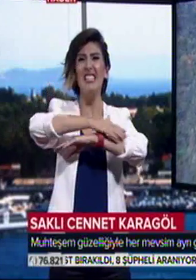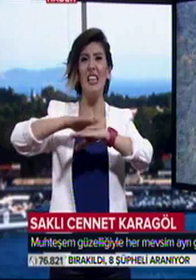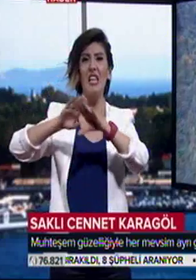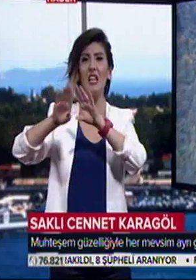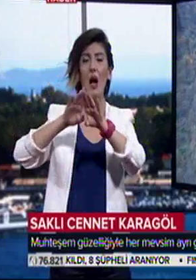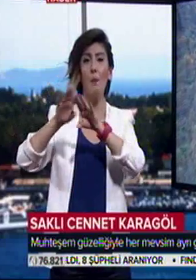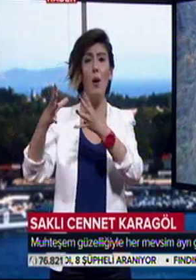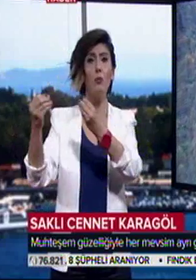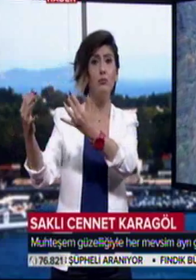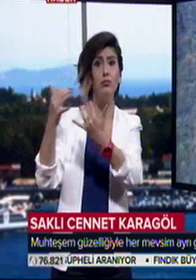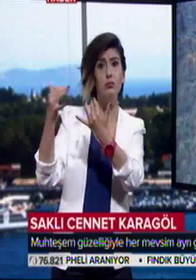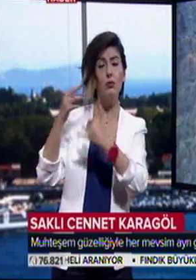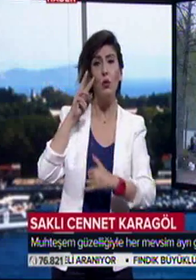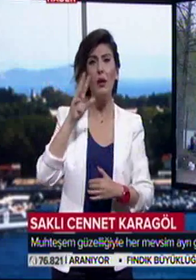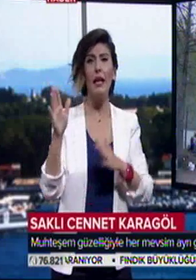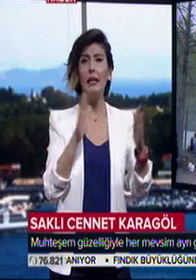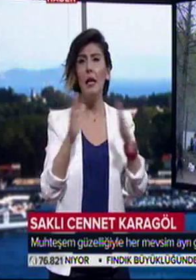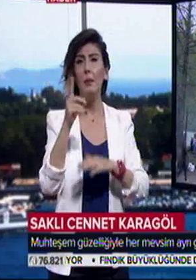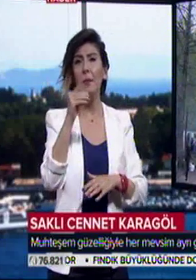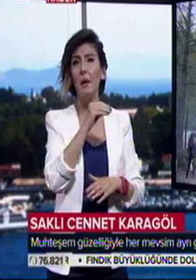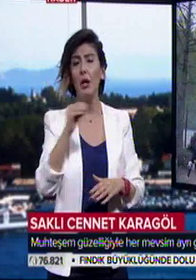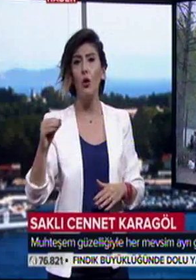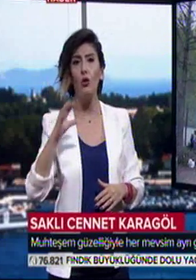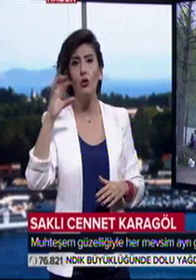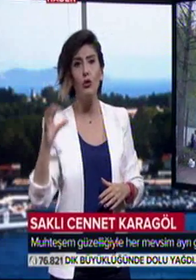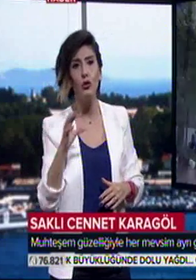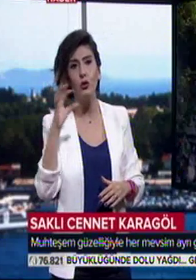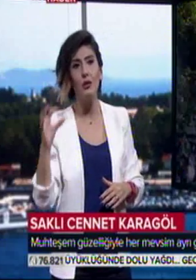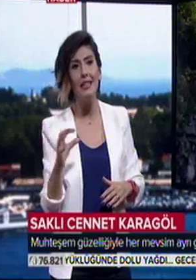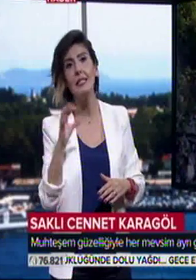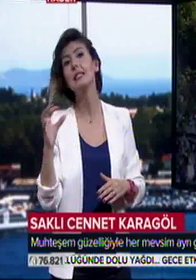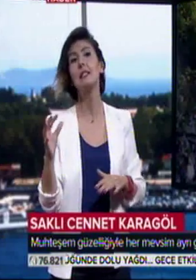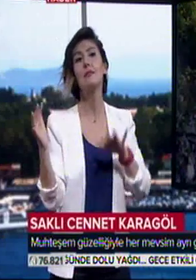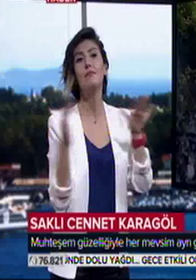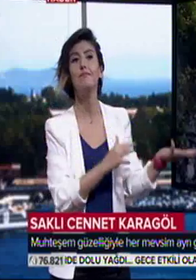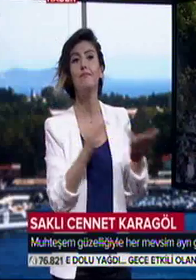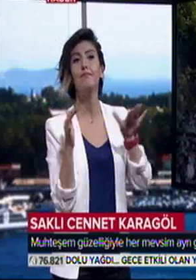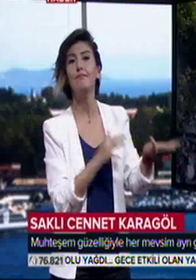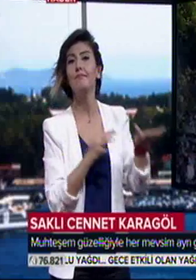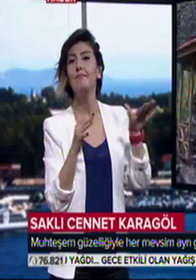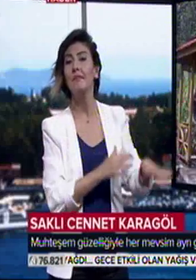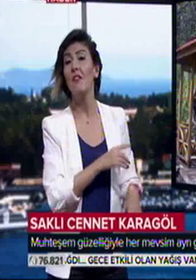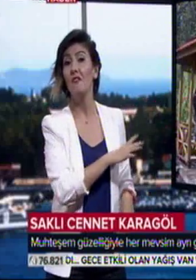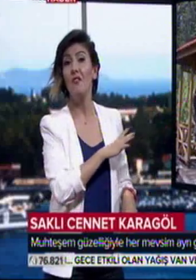göz önüne alırsak, yaklaşık 1 milyon turistin uğrak yeri noktasına gelmiş bir dilden söz ediyoruz.